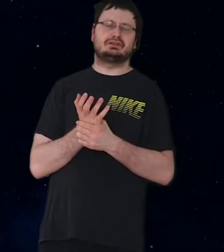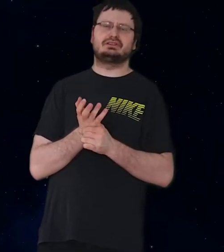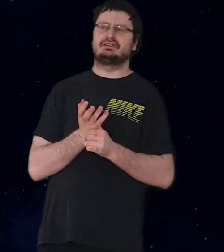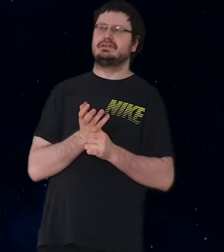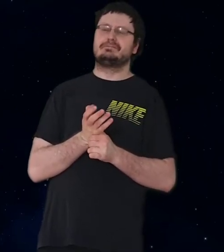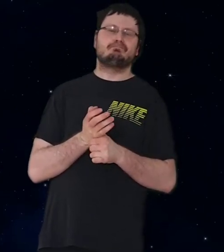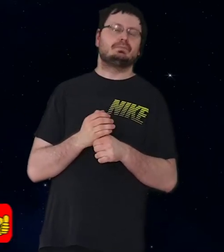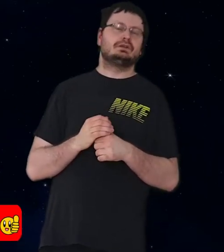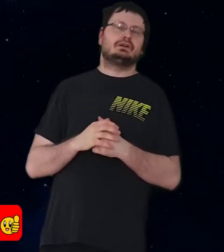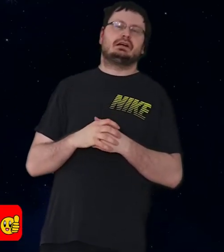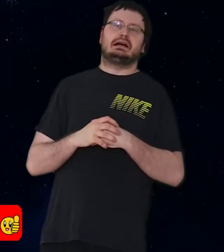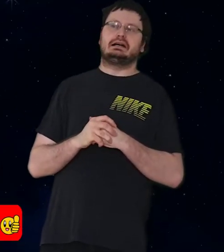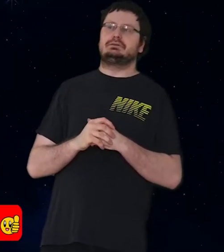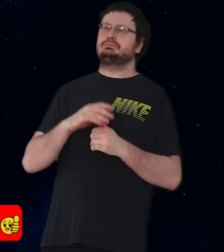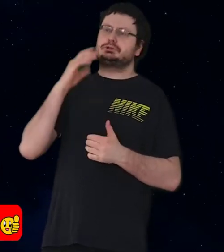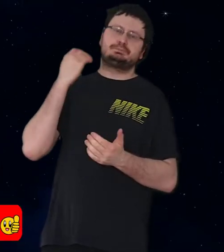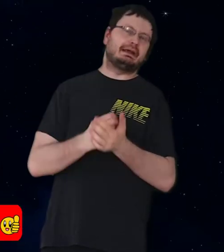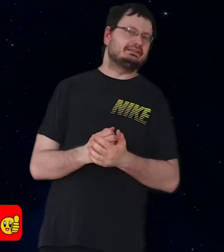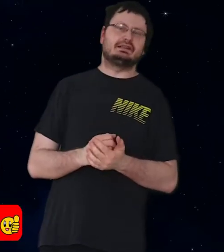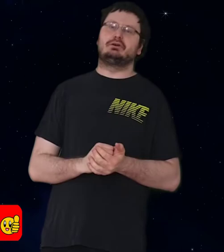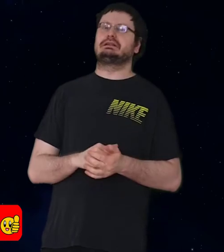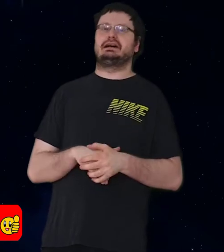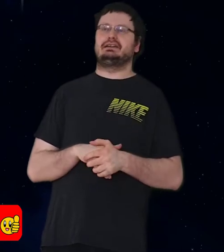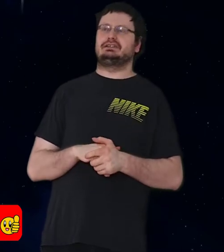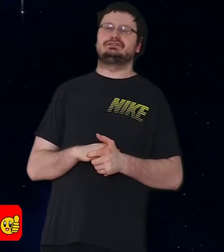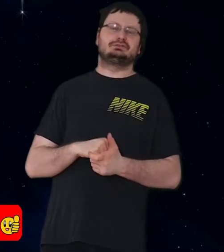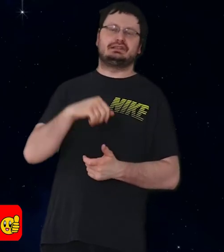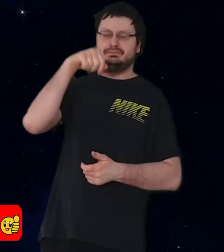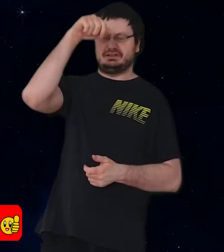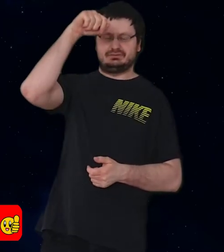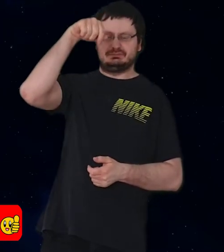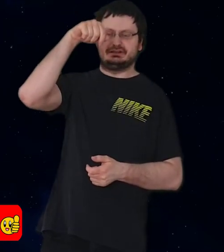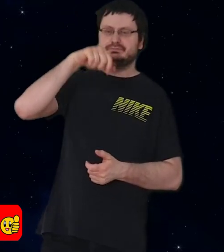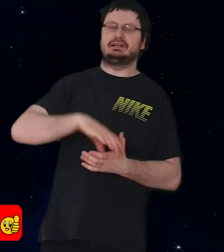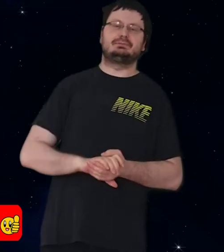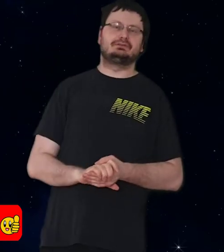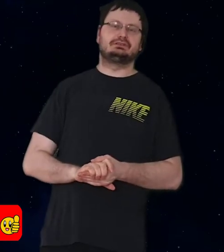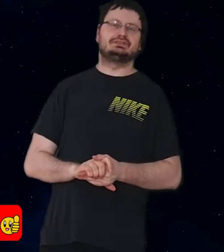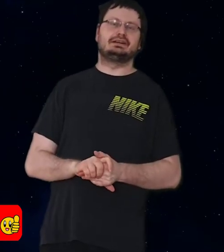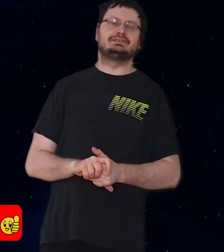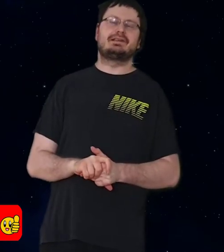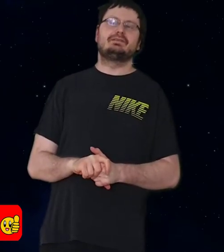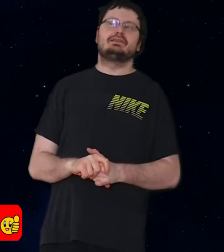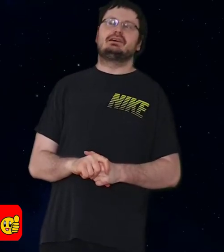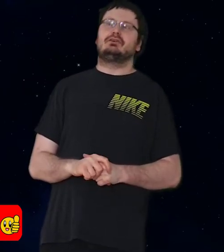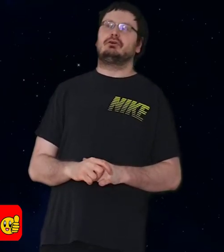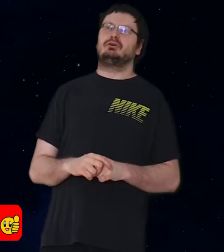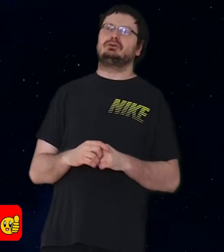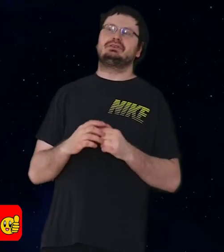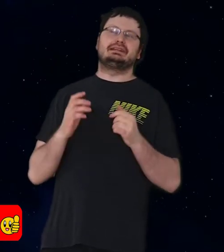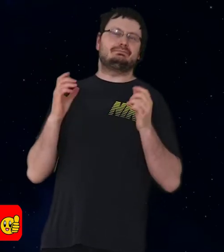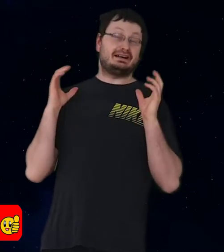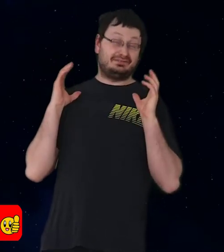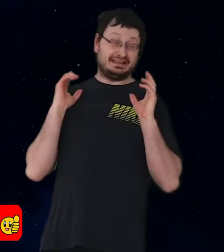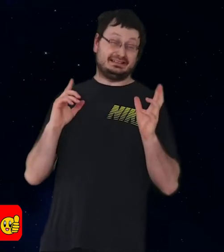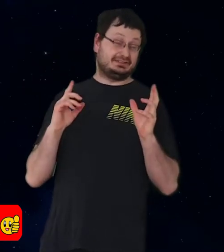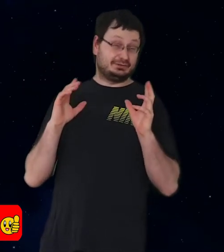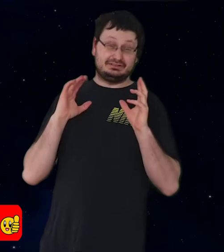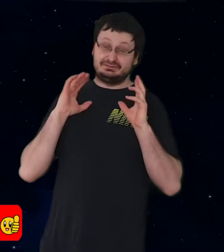wirklich, äh, Spenden auch da lassen, so, wie habt ihr immer meinen Paypal und das alles, und ich würde da